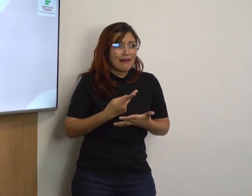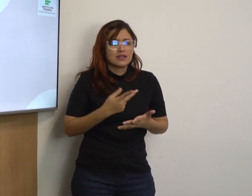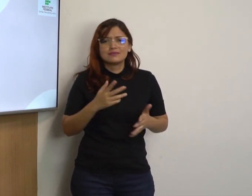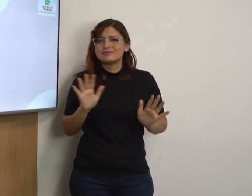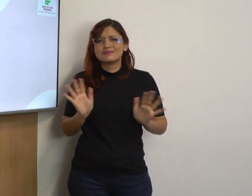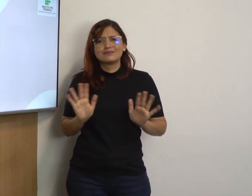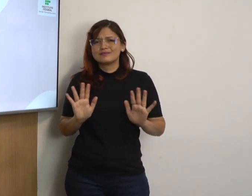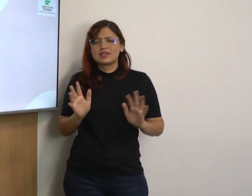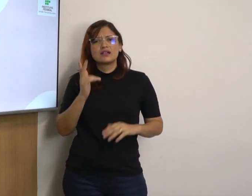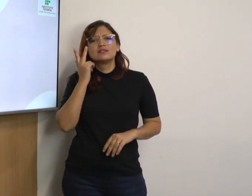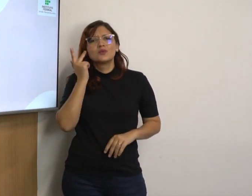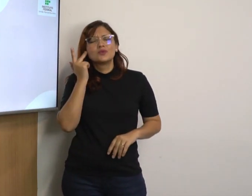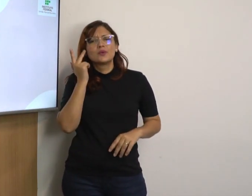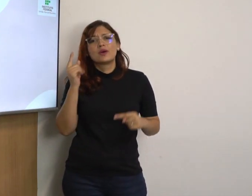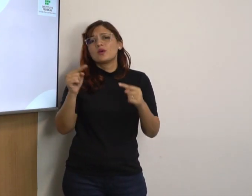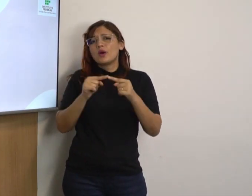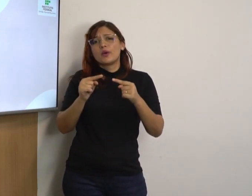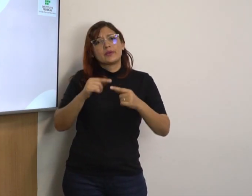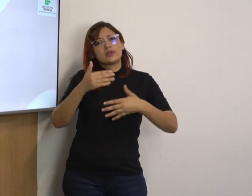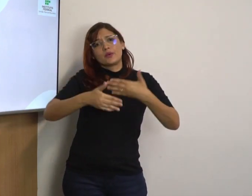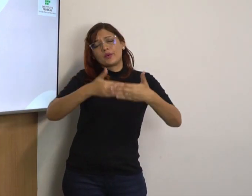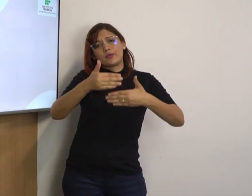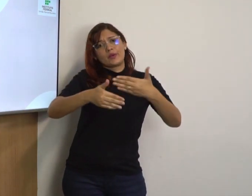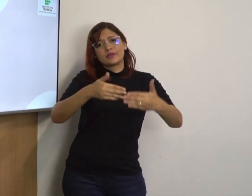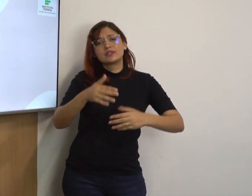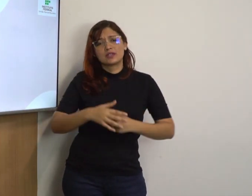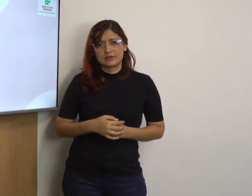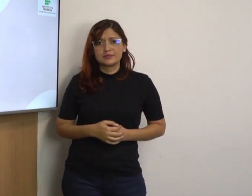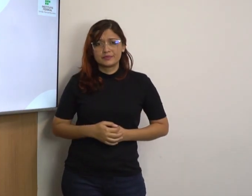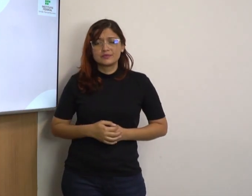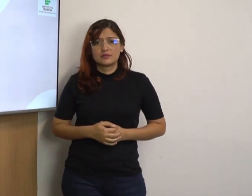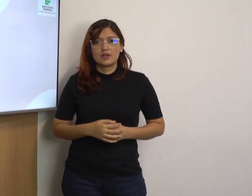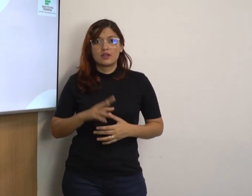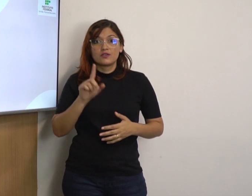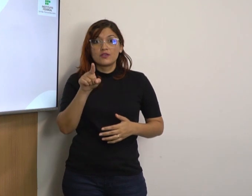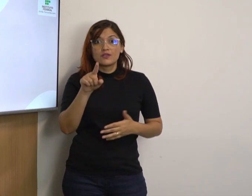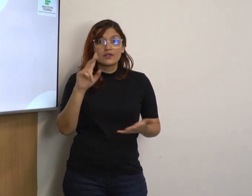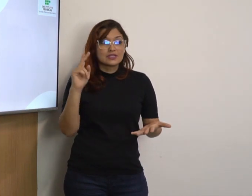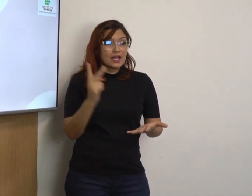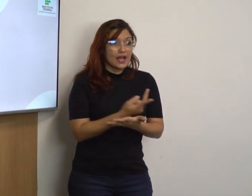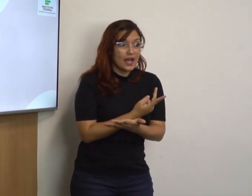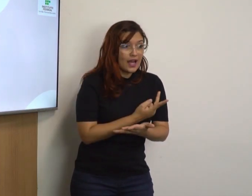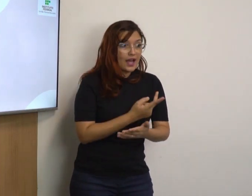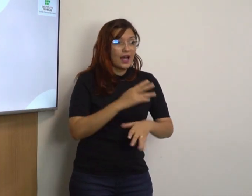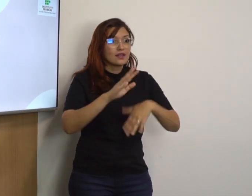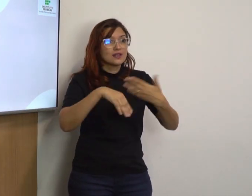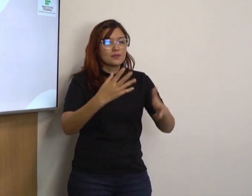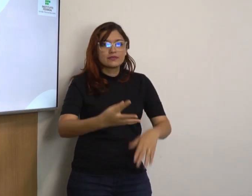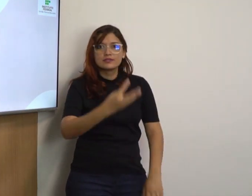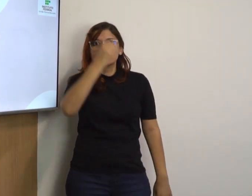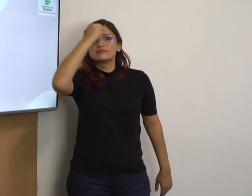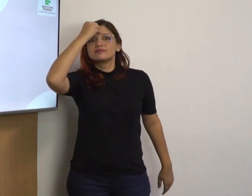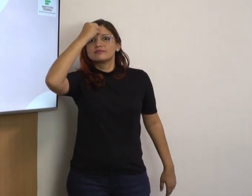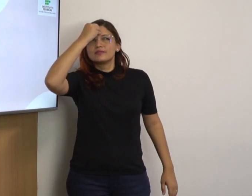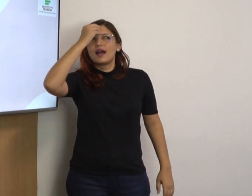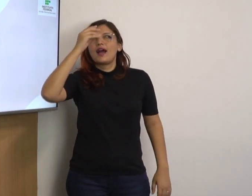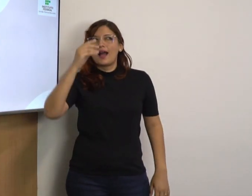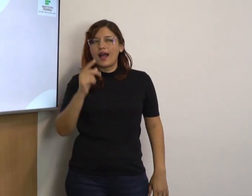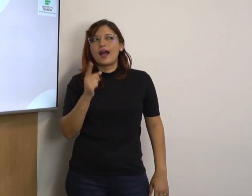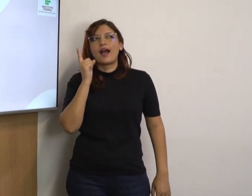ficar com medo de errar. Você sabe que errar faz parte do processo de aprendizagem. Quando a gente erra, a